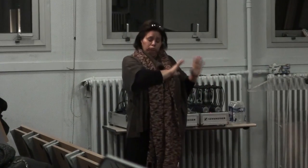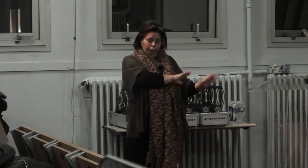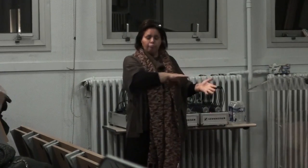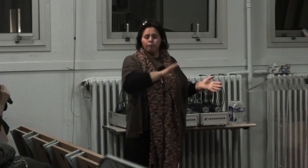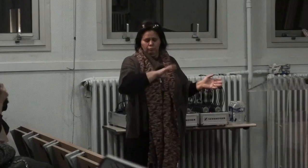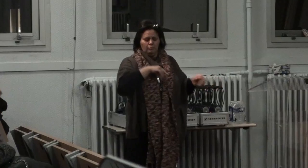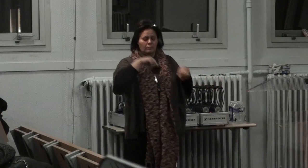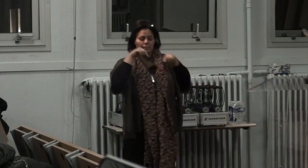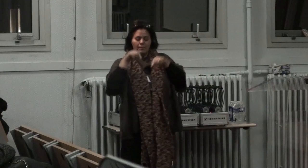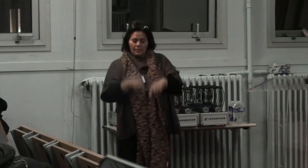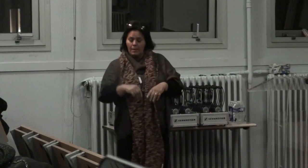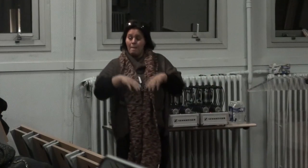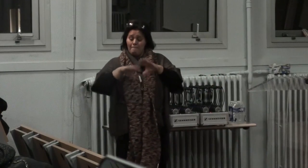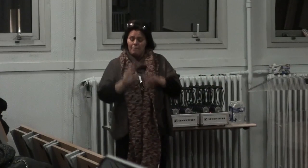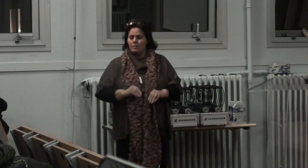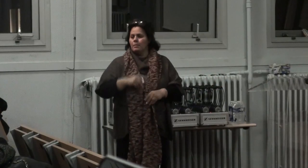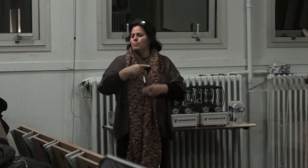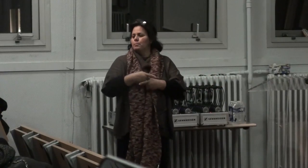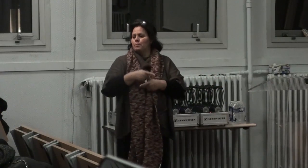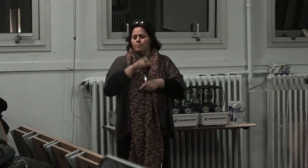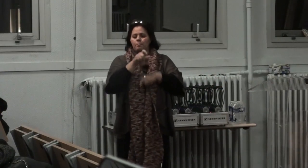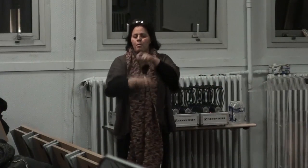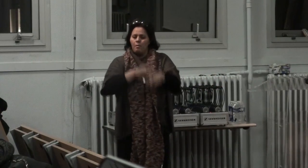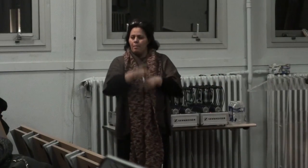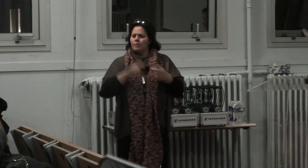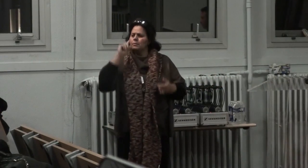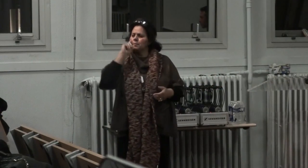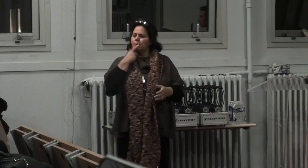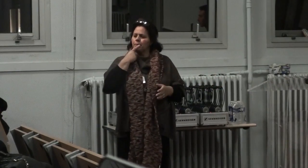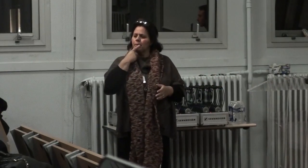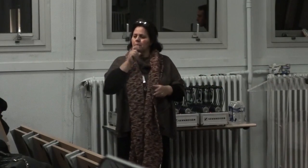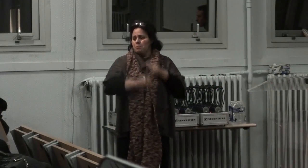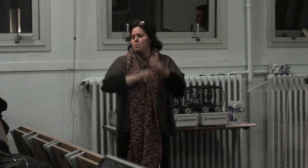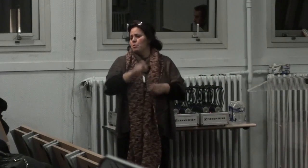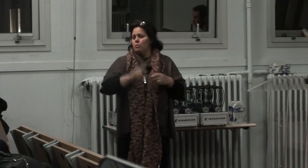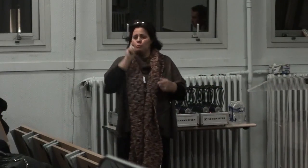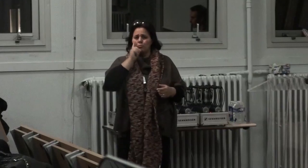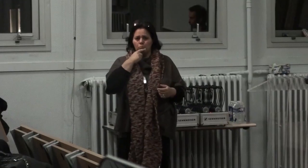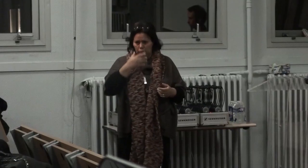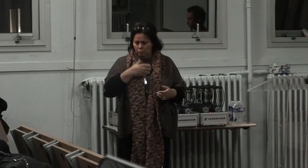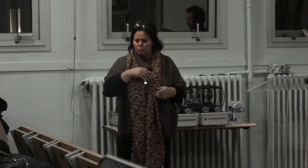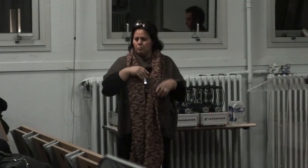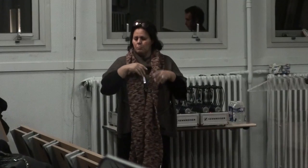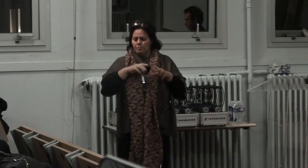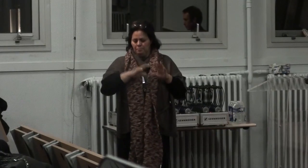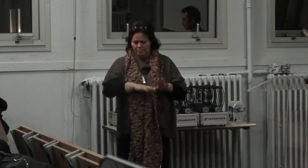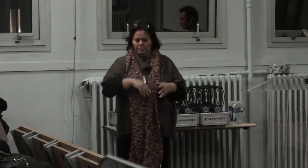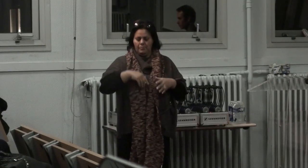entendants je mettrai du même côté à la place des personnes sourdes je dirais